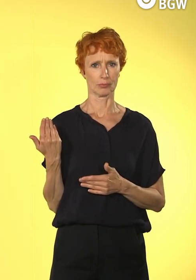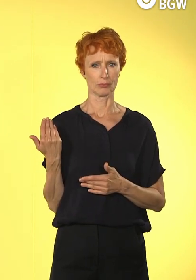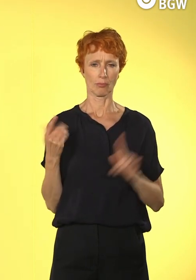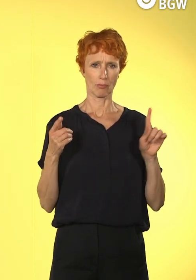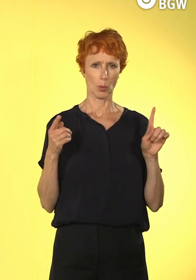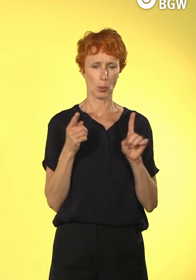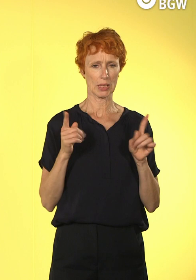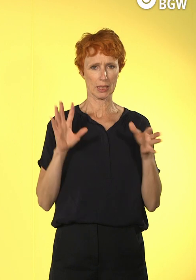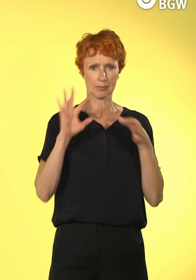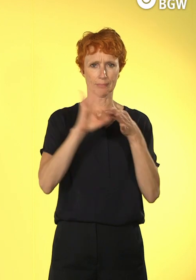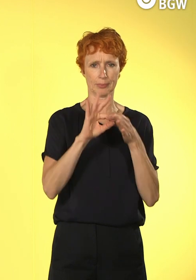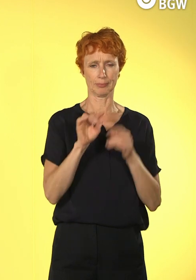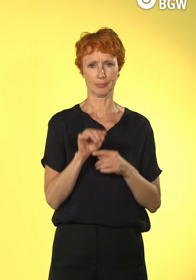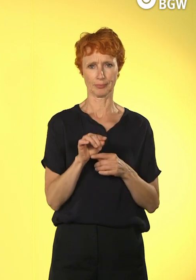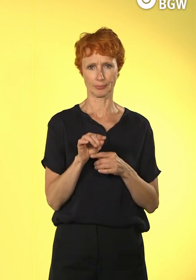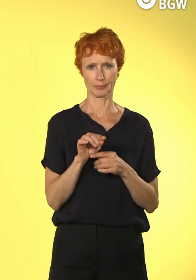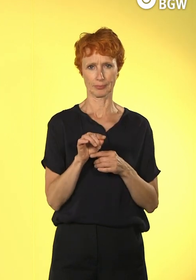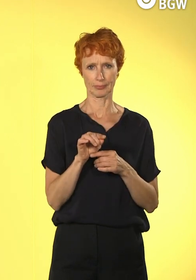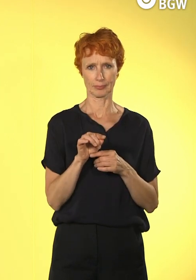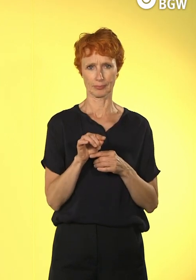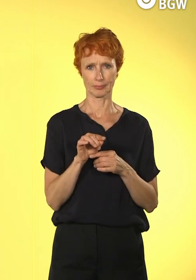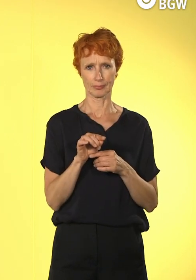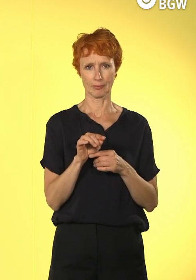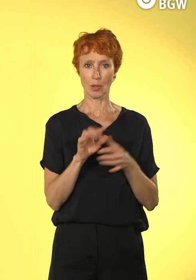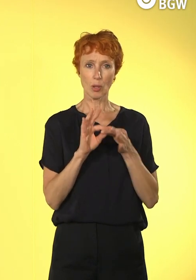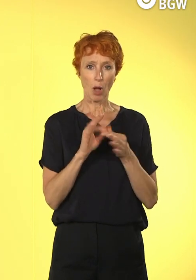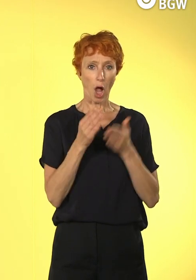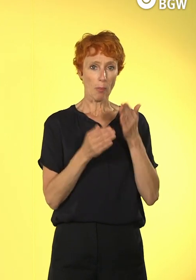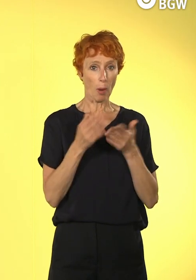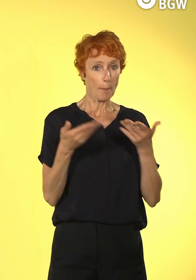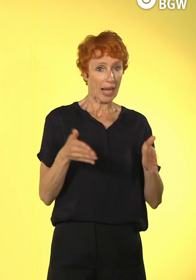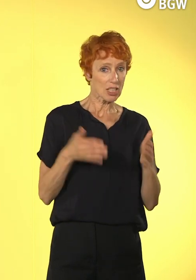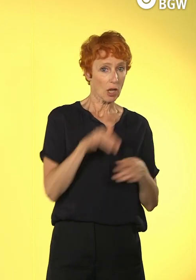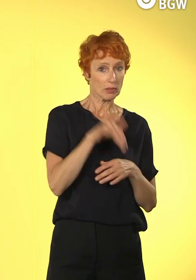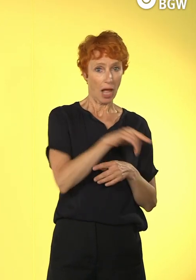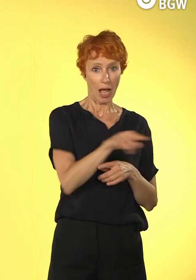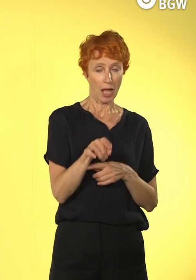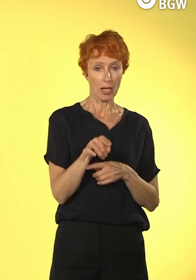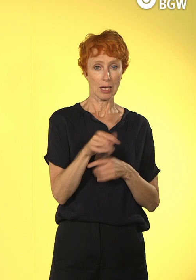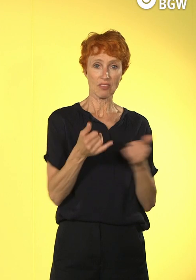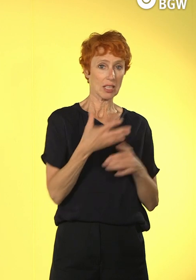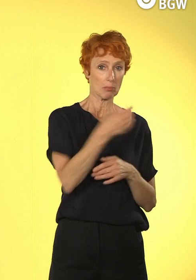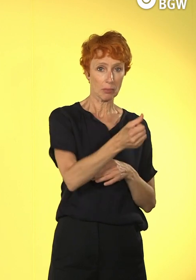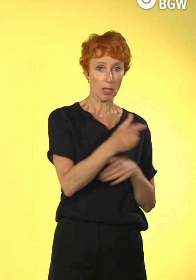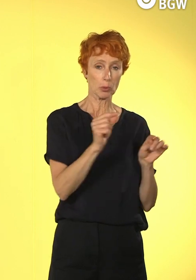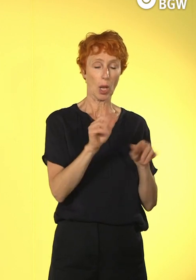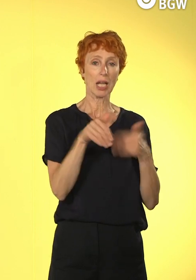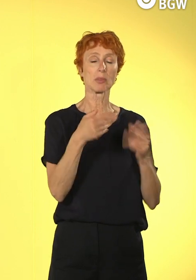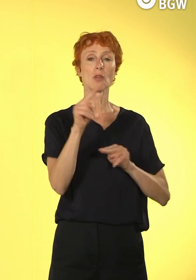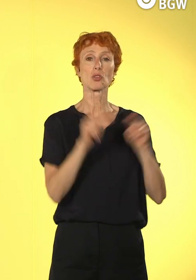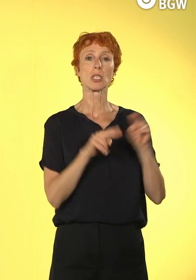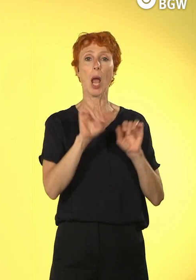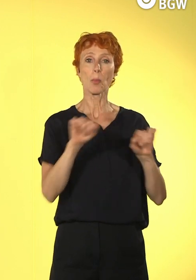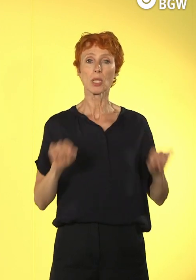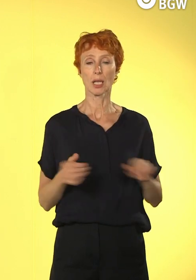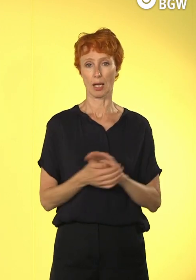Bemerkung. Es gibt, um Digital Readiness festzustellen, gibt es unterschiedliche Ansatzpunkte und Instrumente.